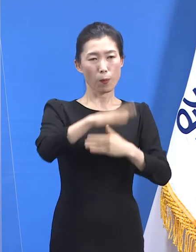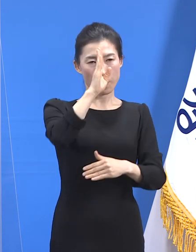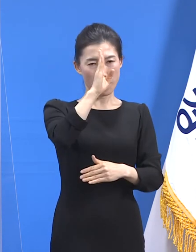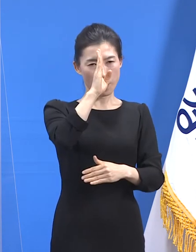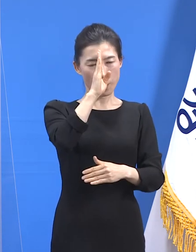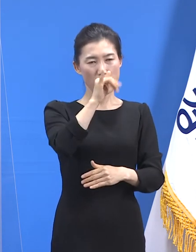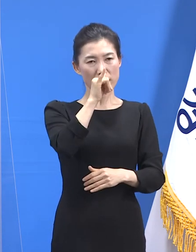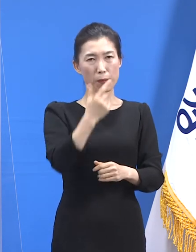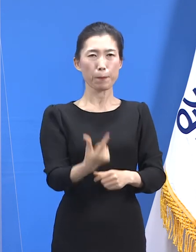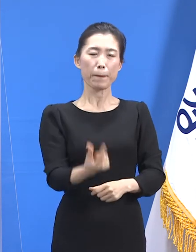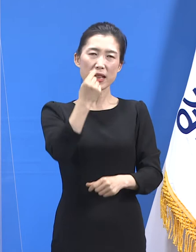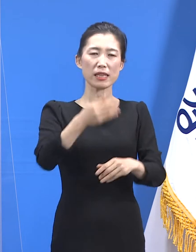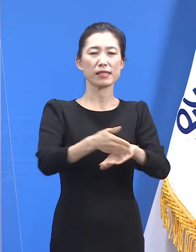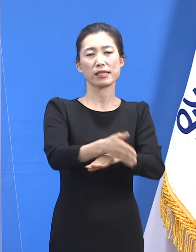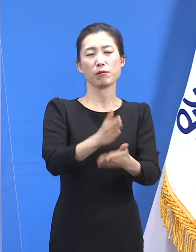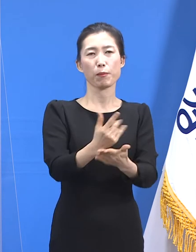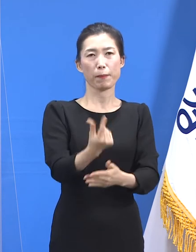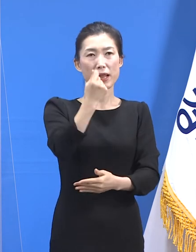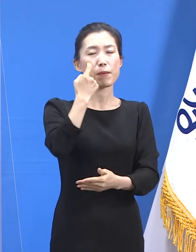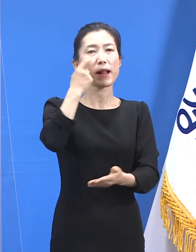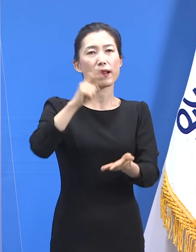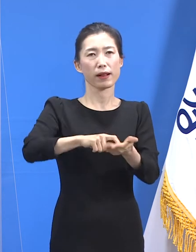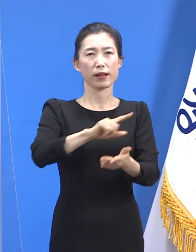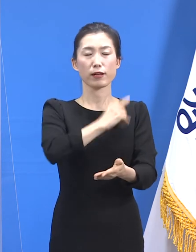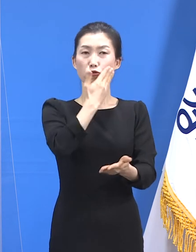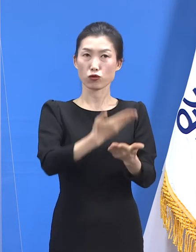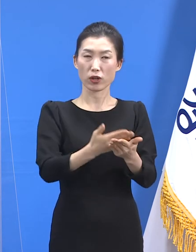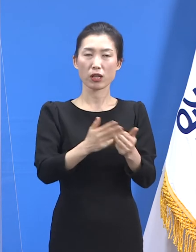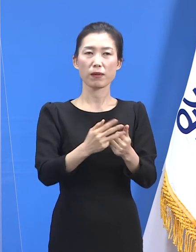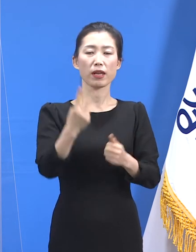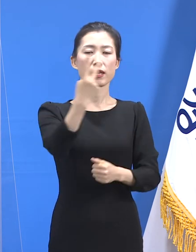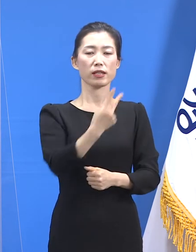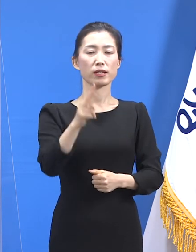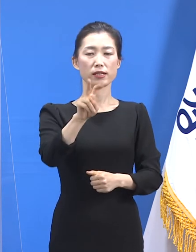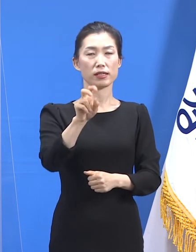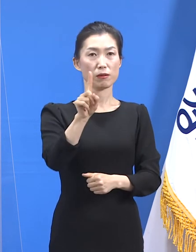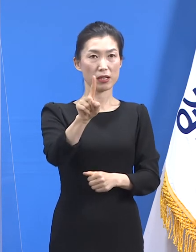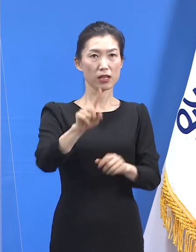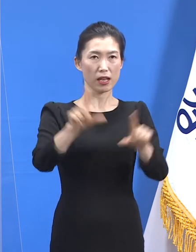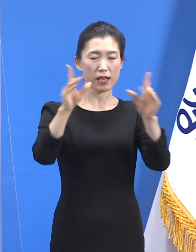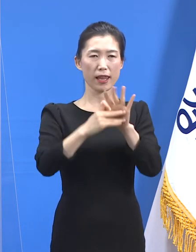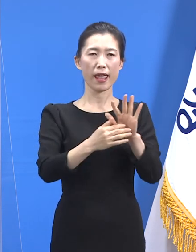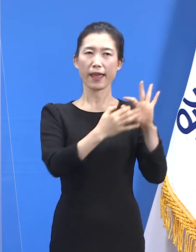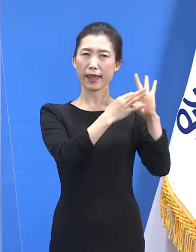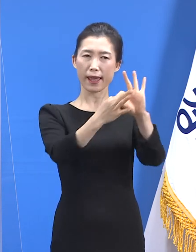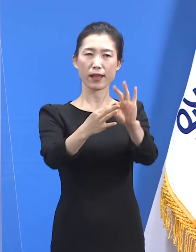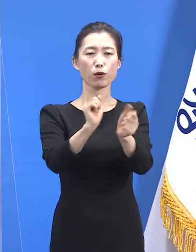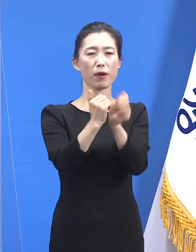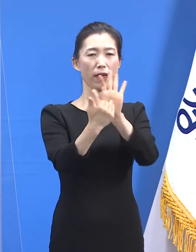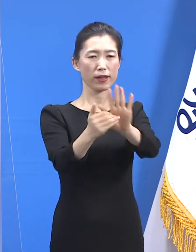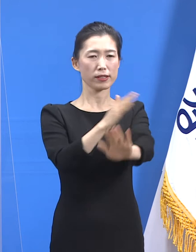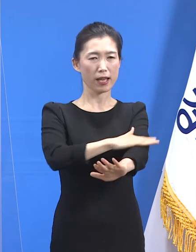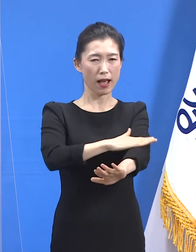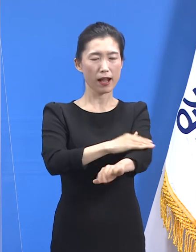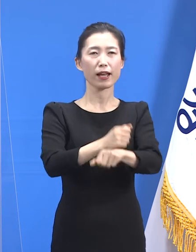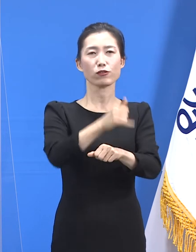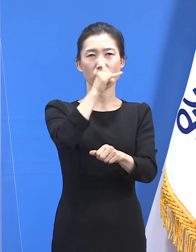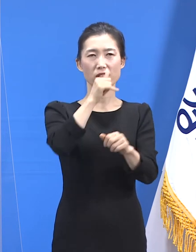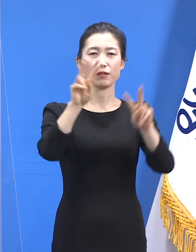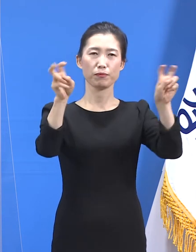늦지 않게 찾아내는 것. 이 명제가 2021년 지속가능한 방역을 위한 핵심 슬로건입니다.